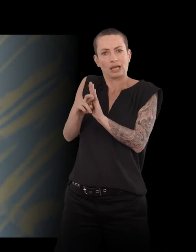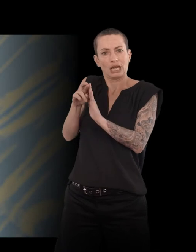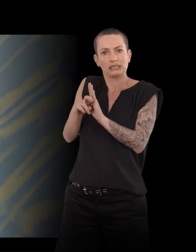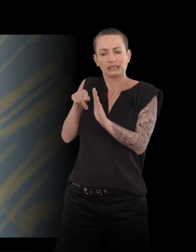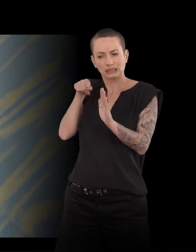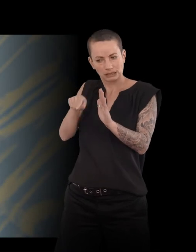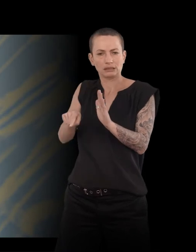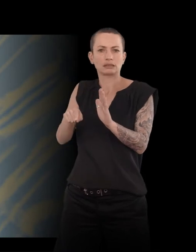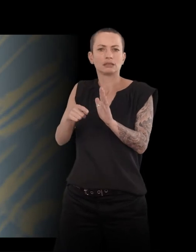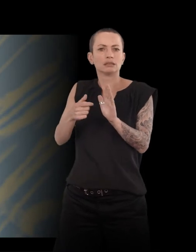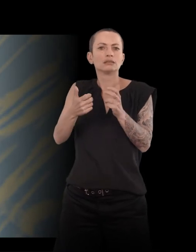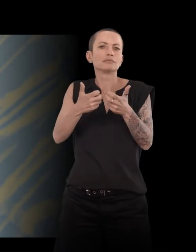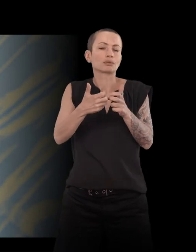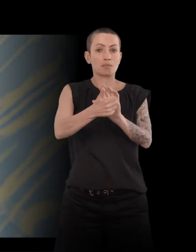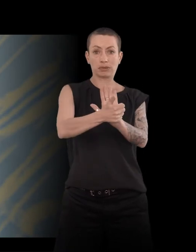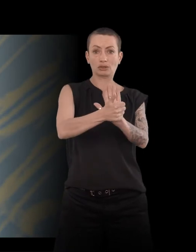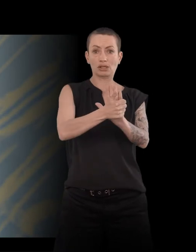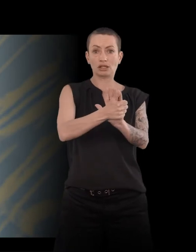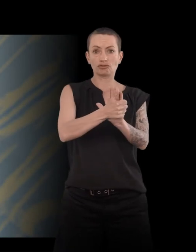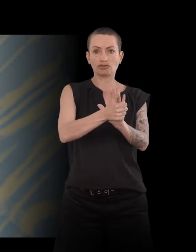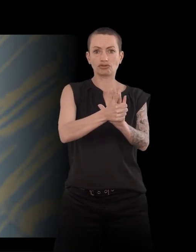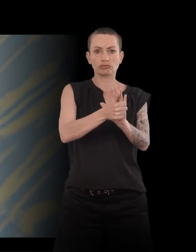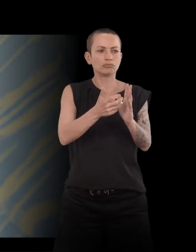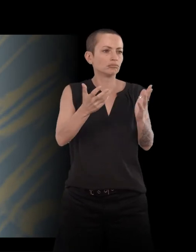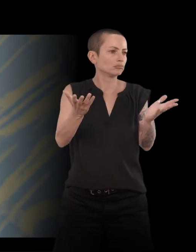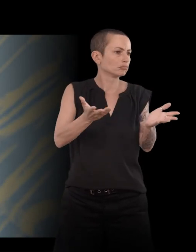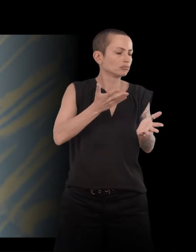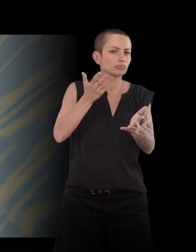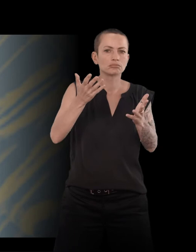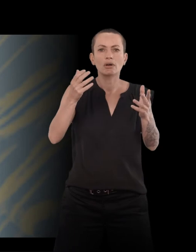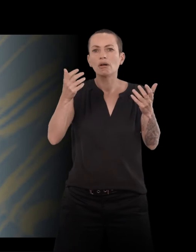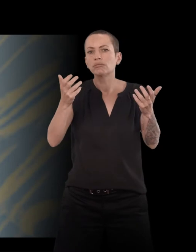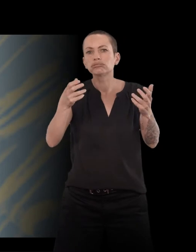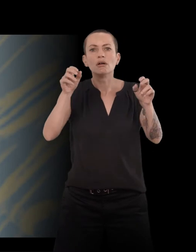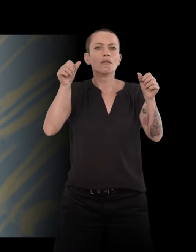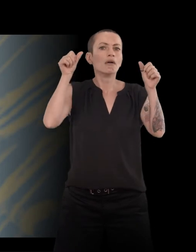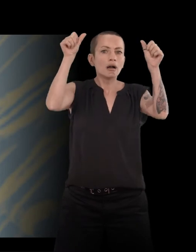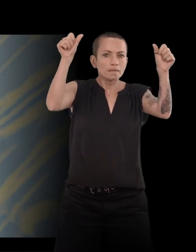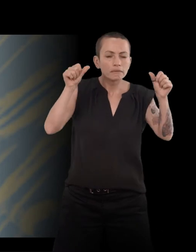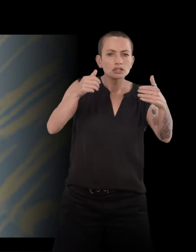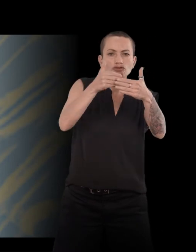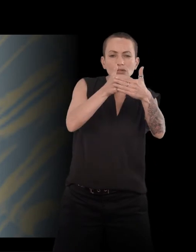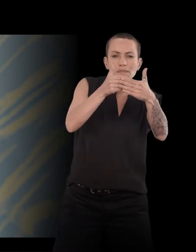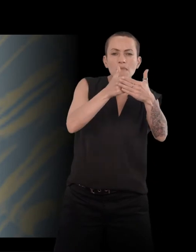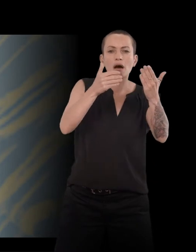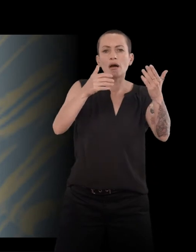et qu'il y a une affiche de cinéma, ou qu'il pleut, ou qu'il neige, etc. Tout ça est vrai.